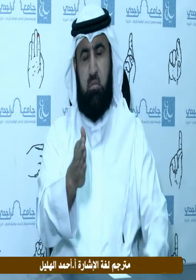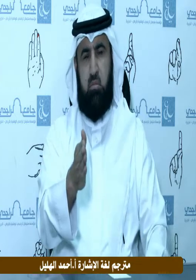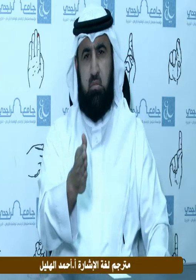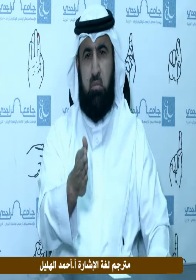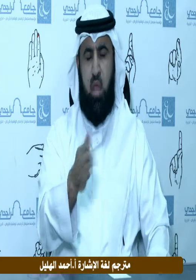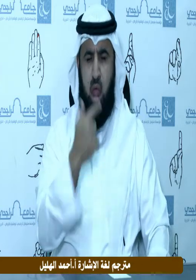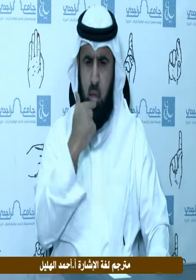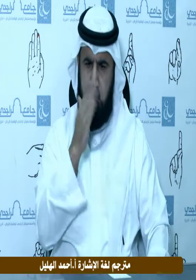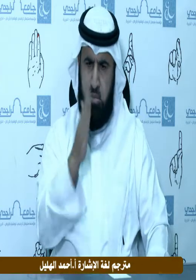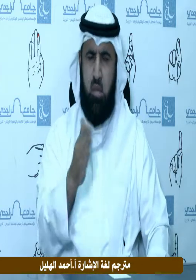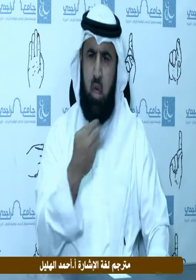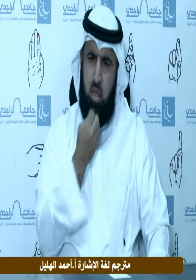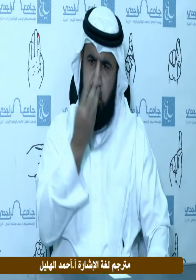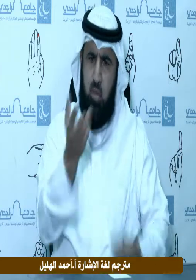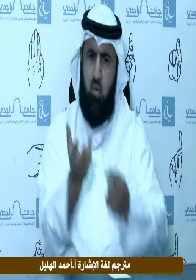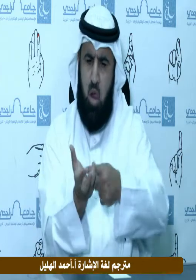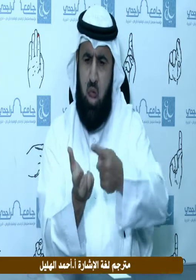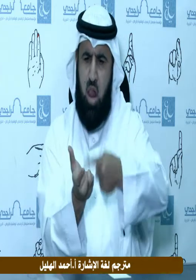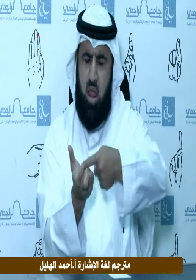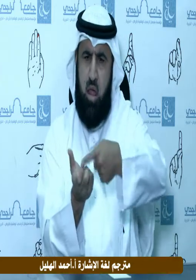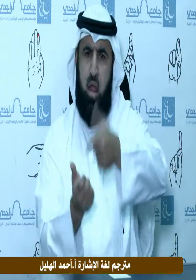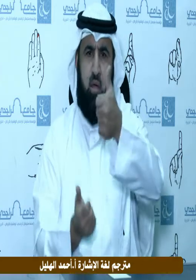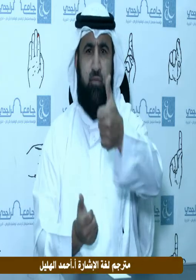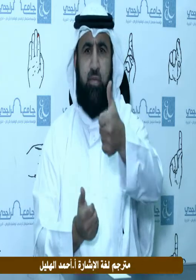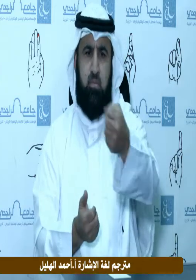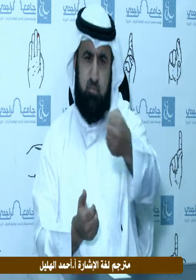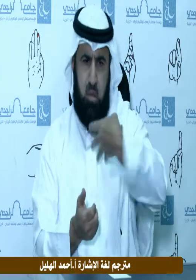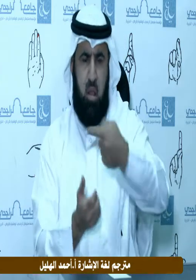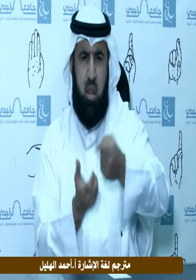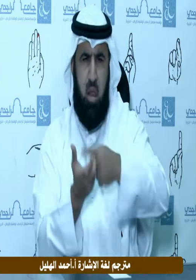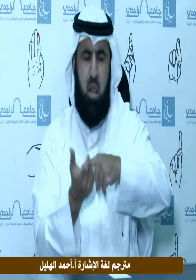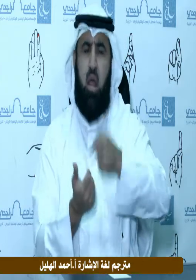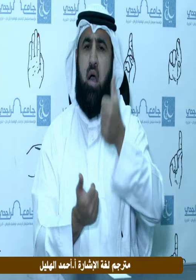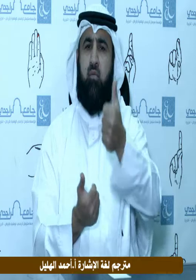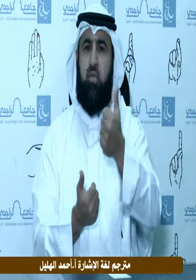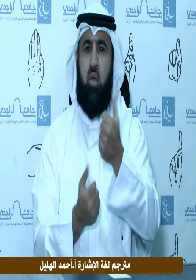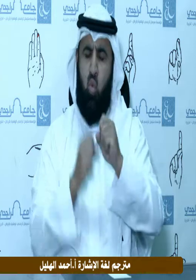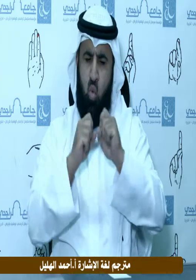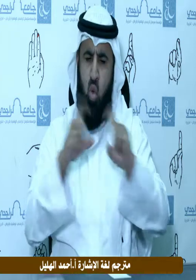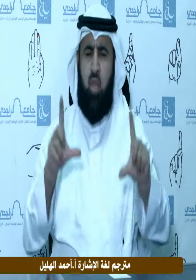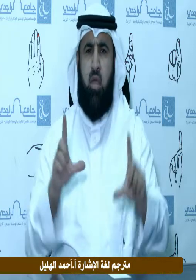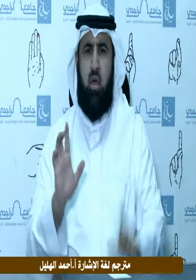في الجواب والبيان بكل وضوح